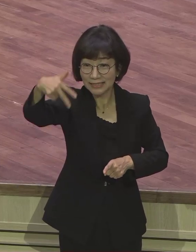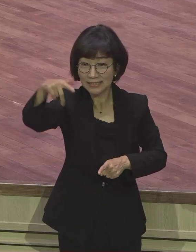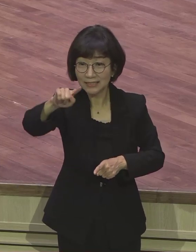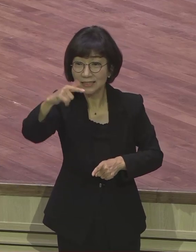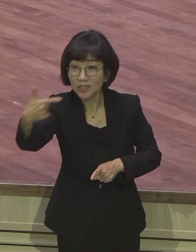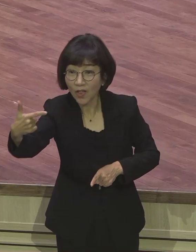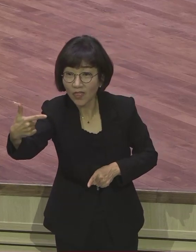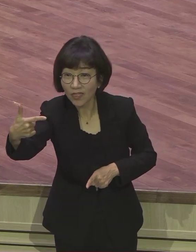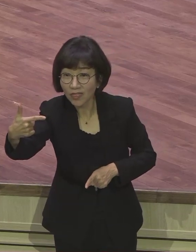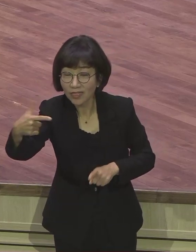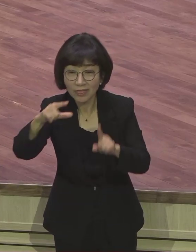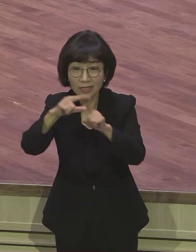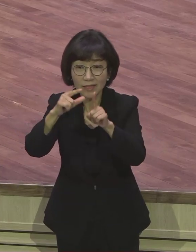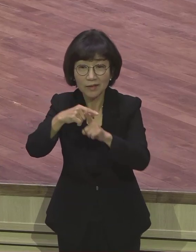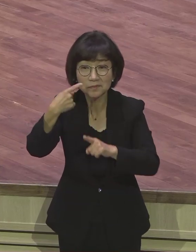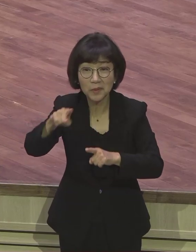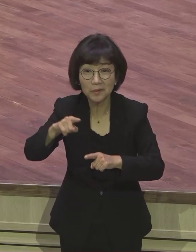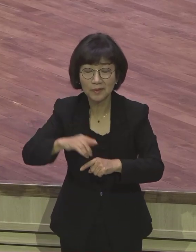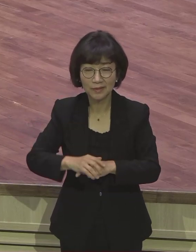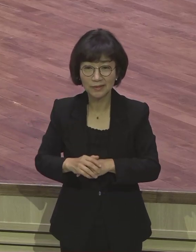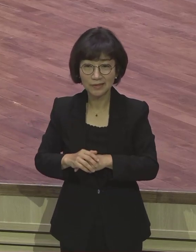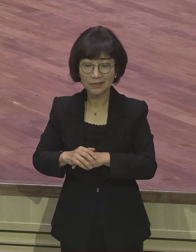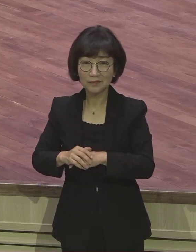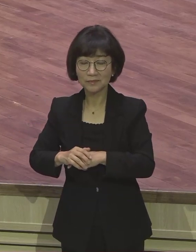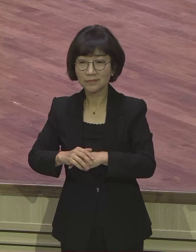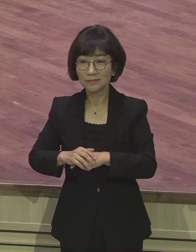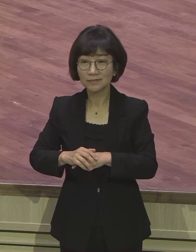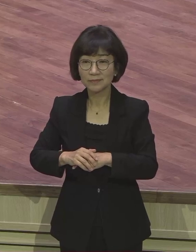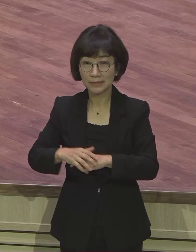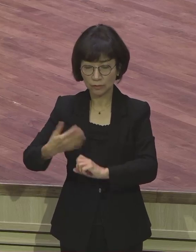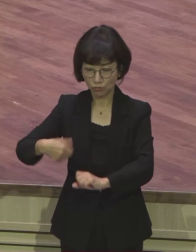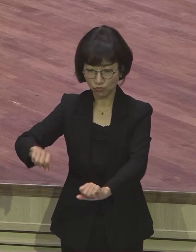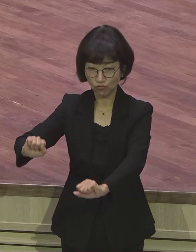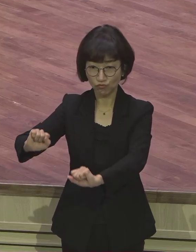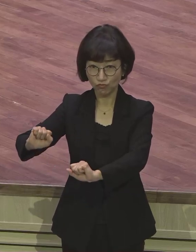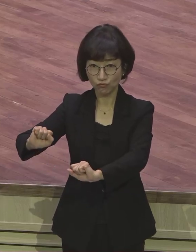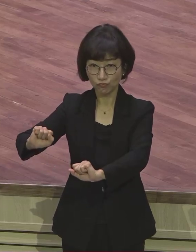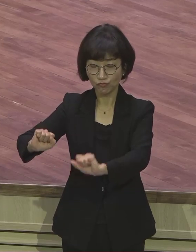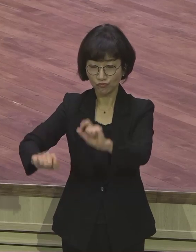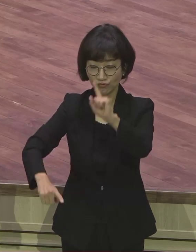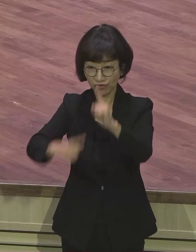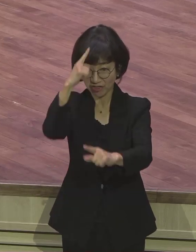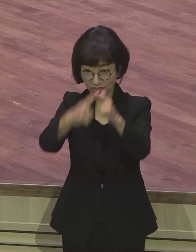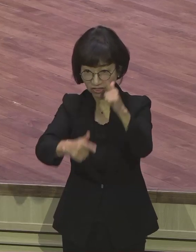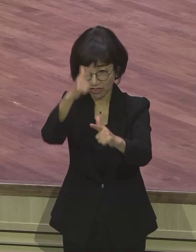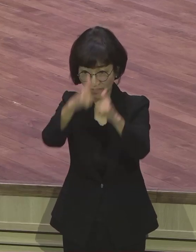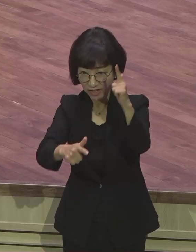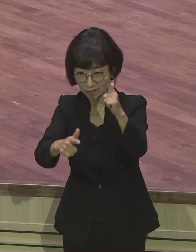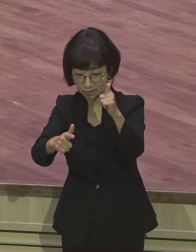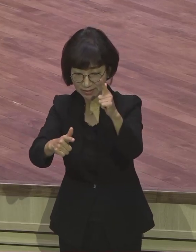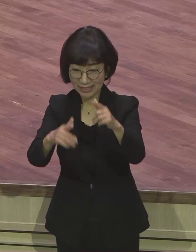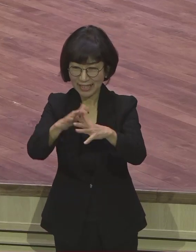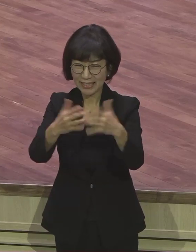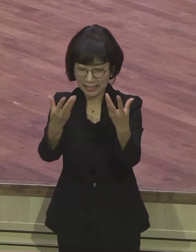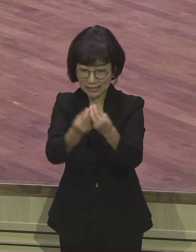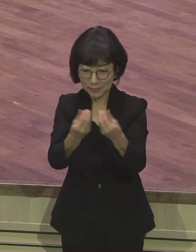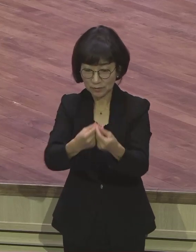프로코페에라는 말은 이 나무를 찍어가면서 전진한다. 그런 뜻이.